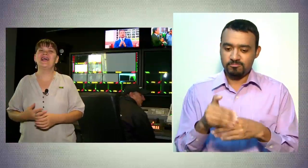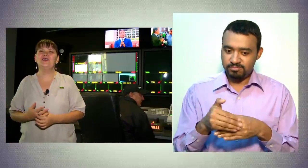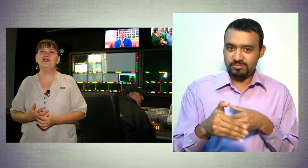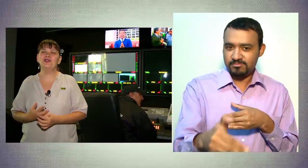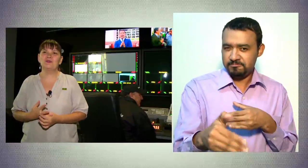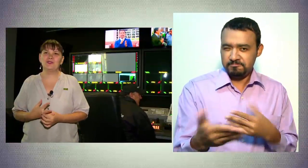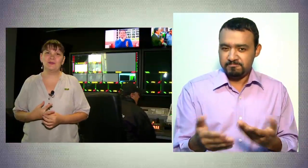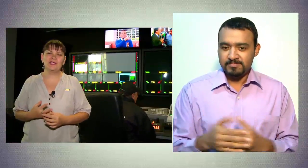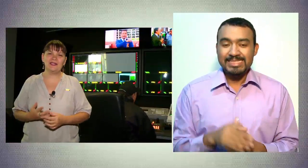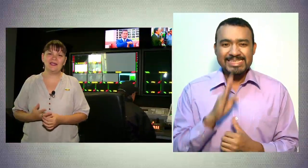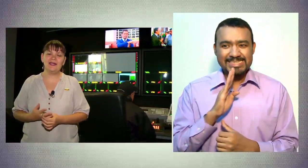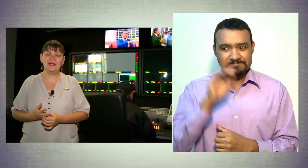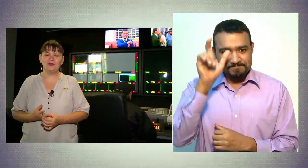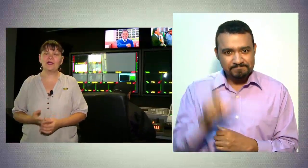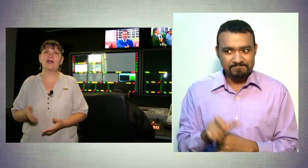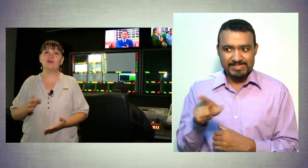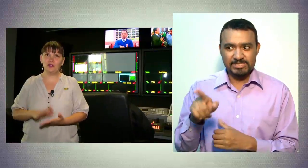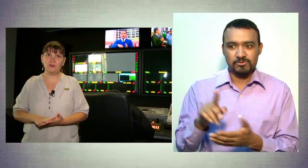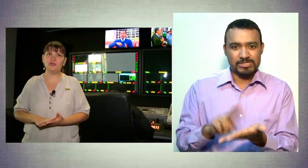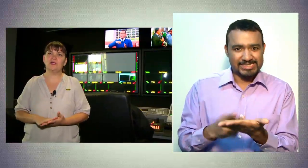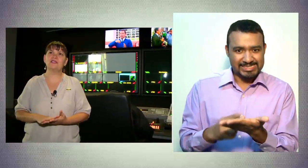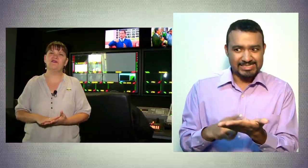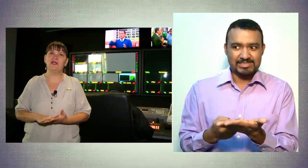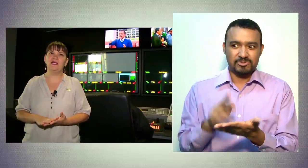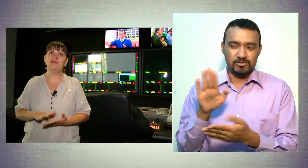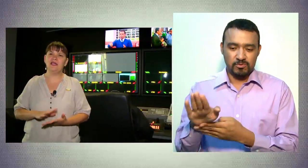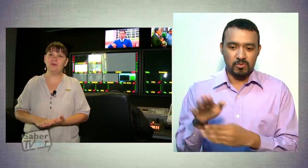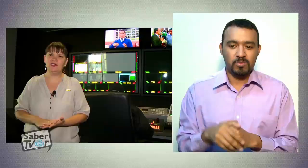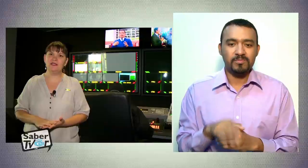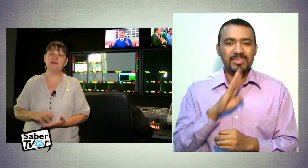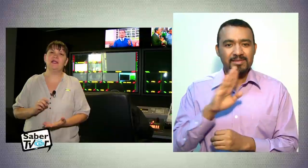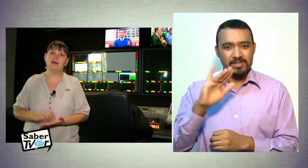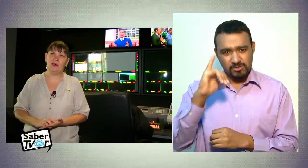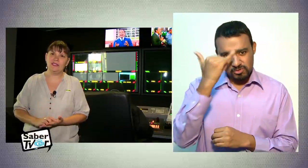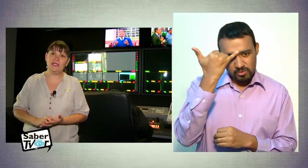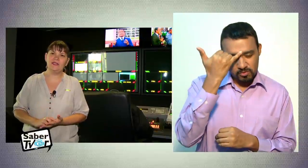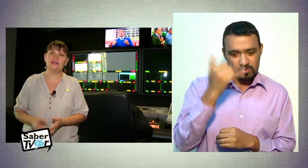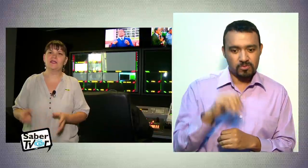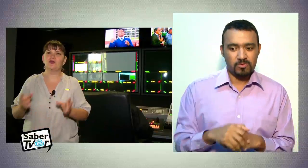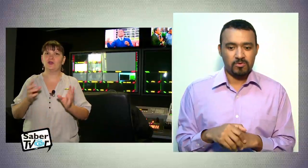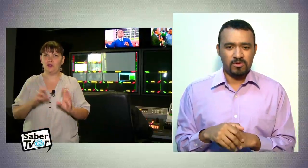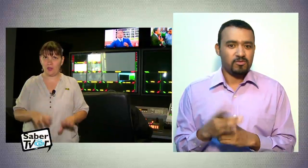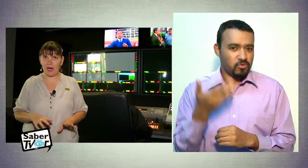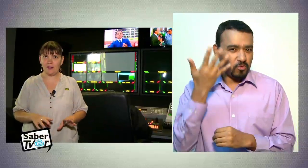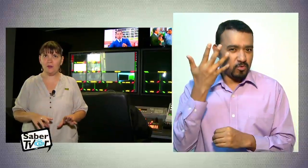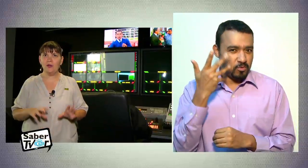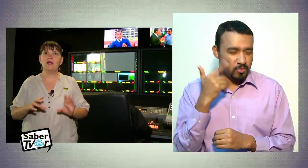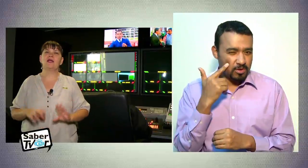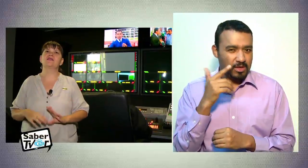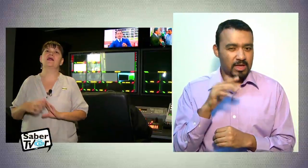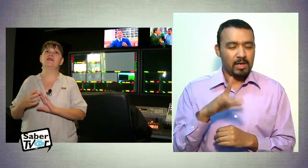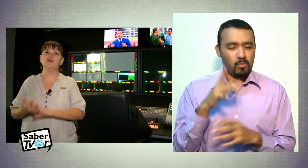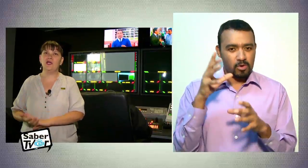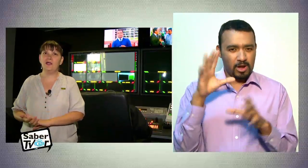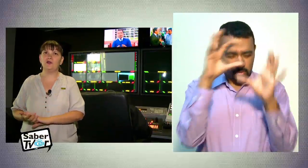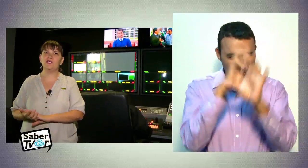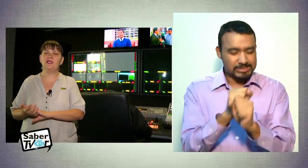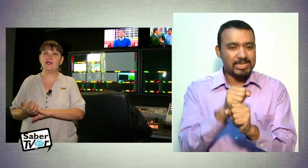año nos pusimos a la tarea de buscar dos personas que fueran intérpretes de lengua de señas, que son John Jairo, que está casi todas las noches en la